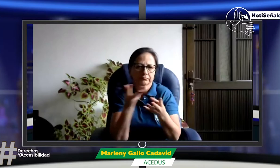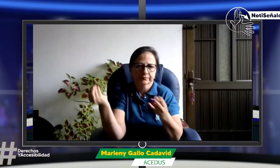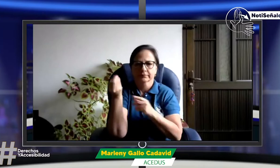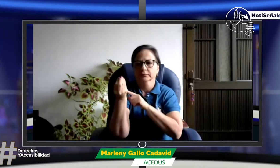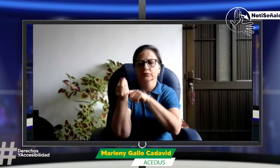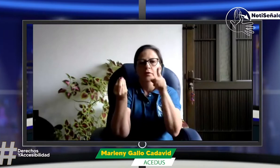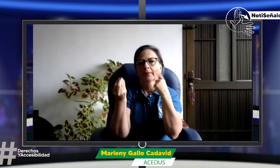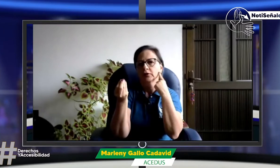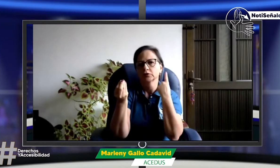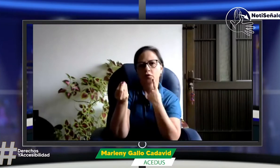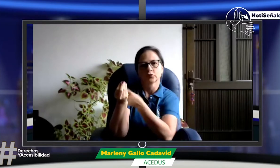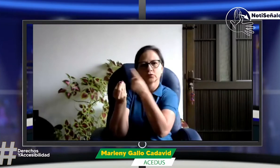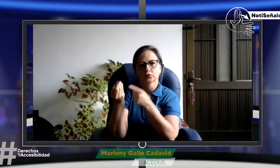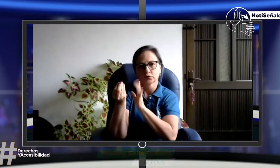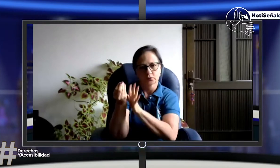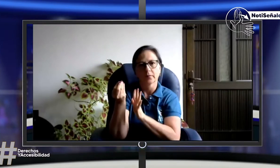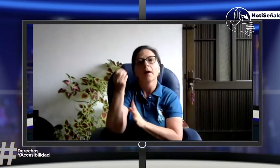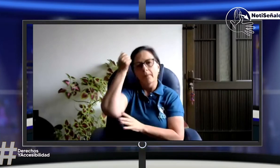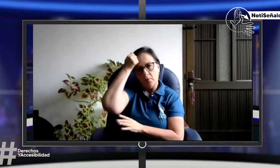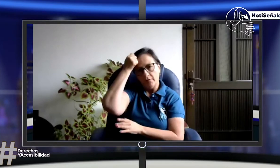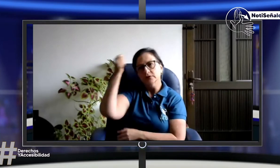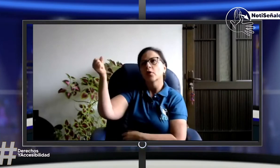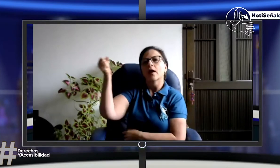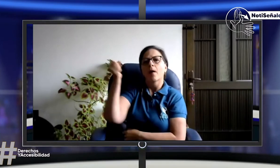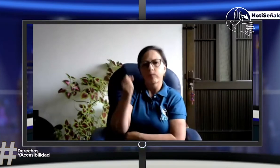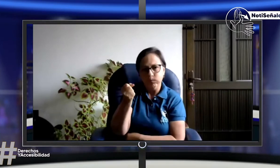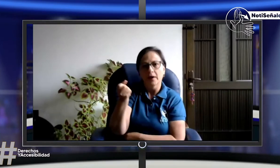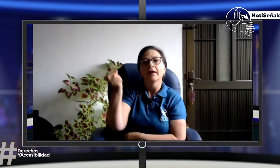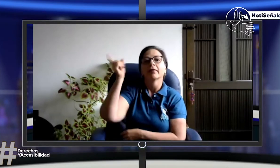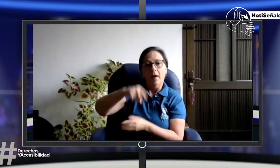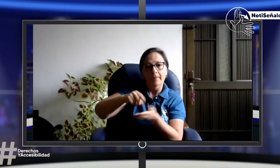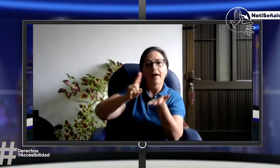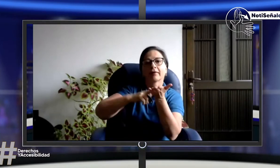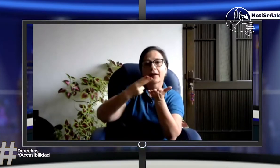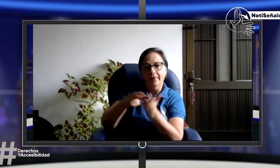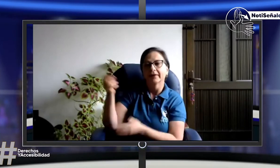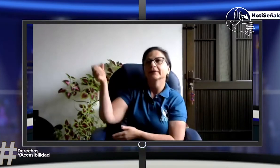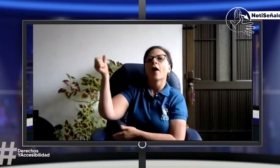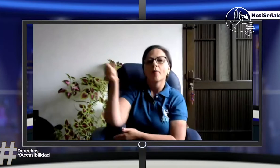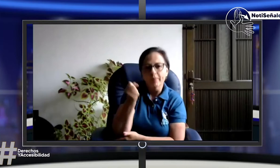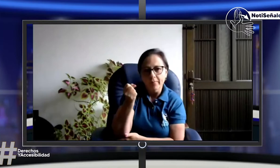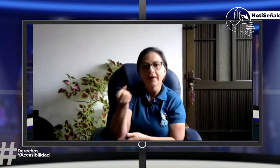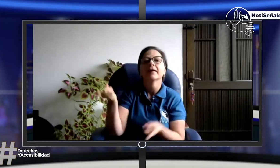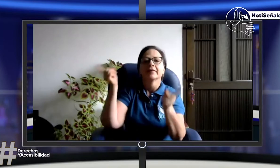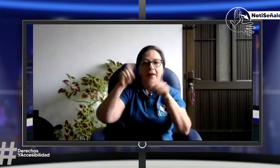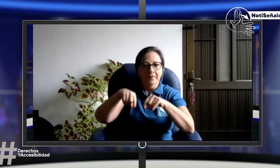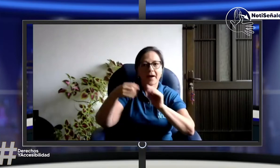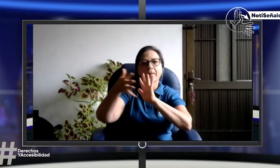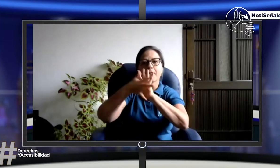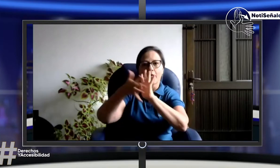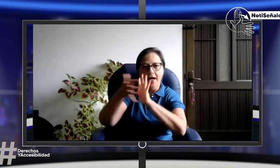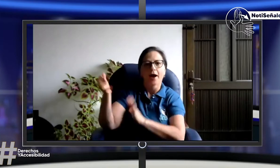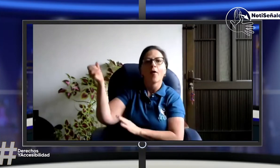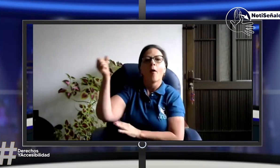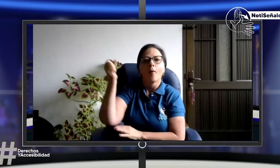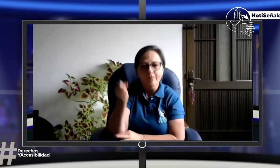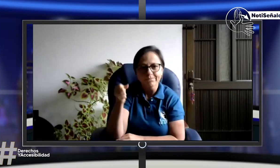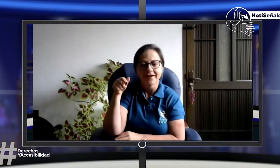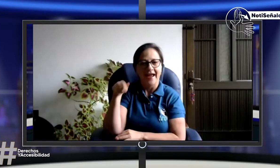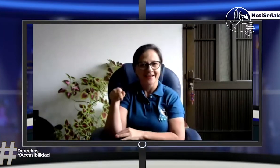no tenemos una integración de oyentes y sordos en una misma aula, tenemos una aula regular para sordos, una aula regular para oyentes,